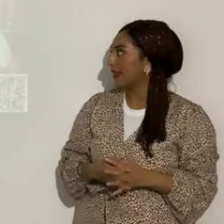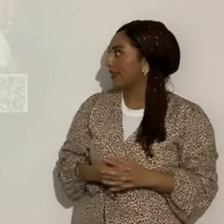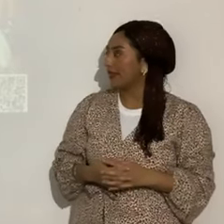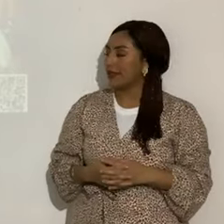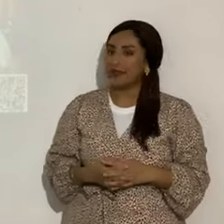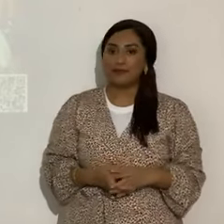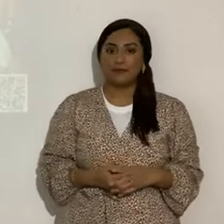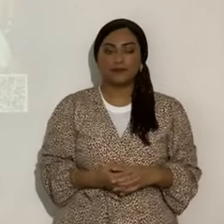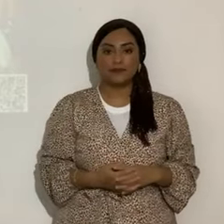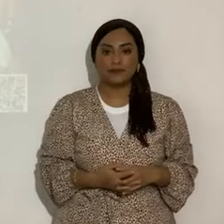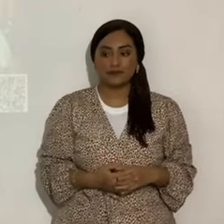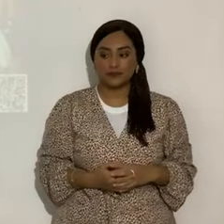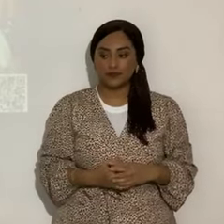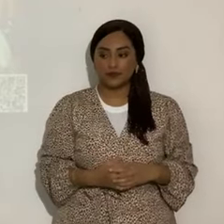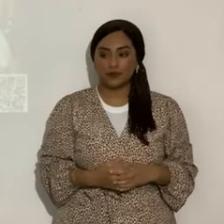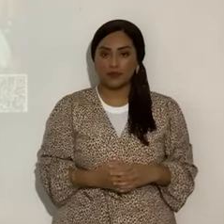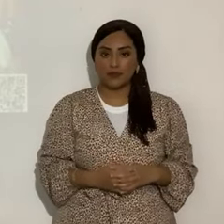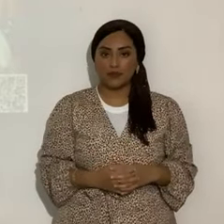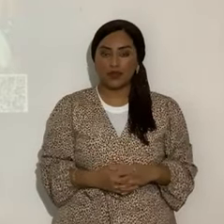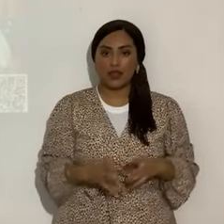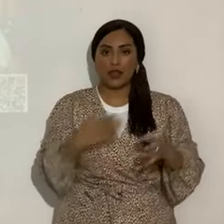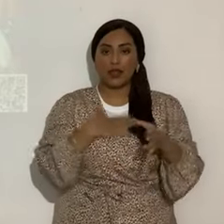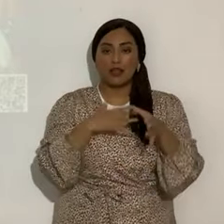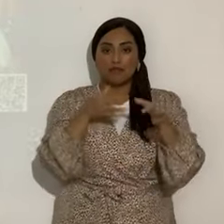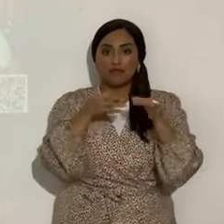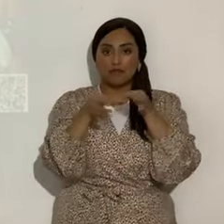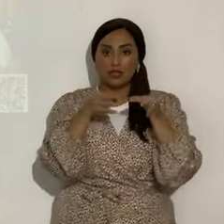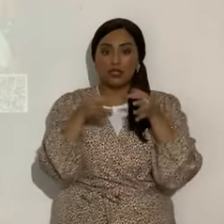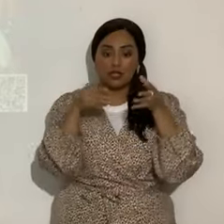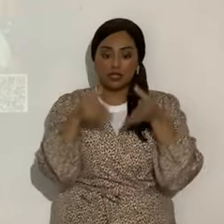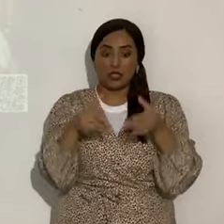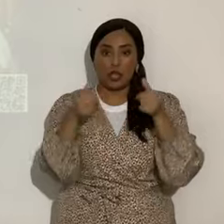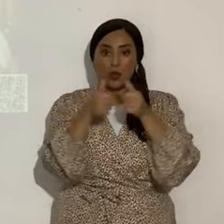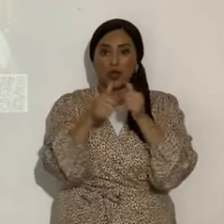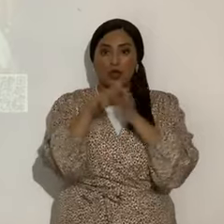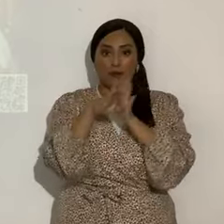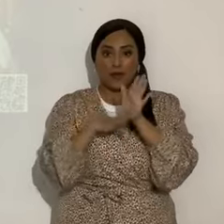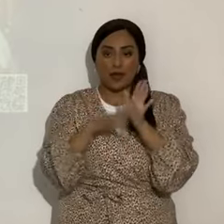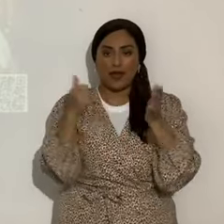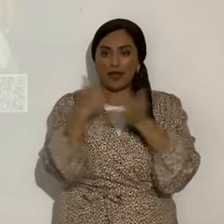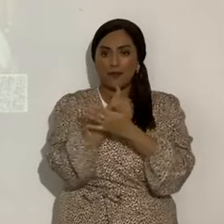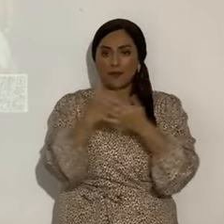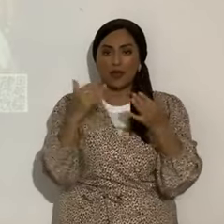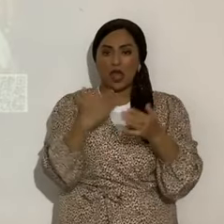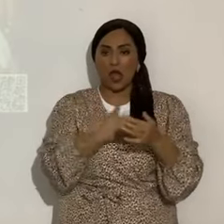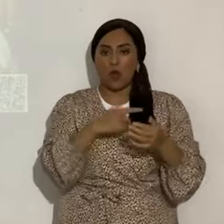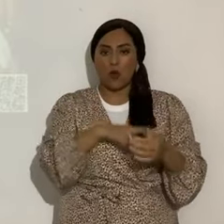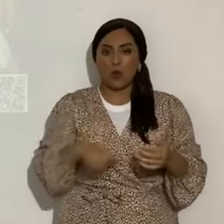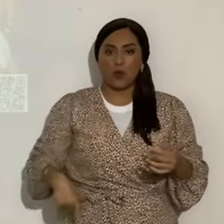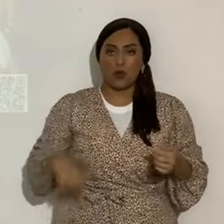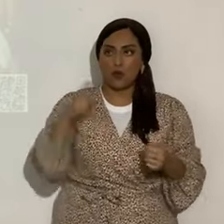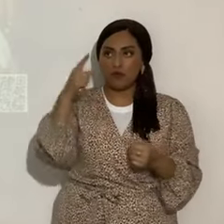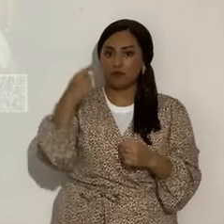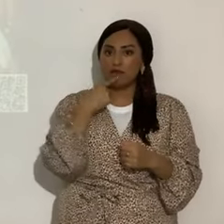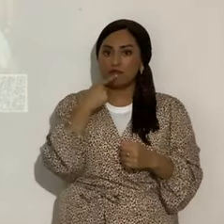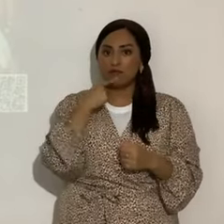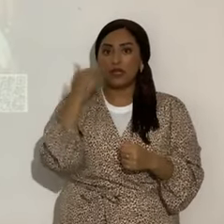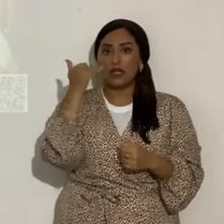Busca tu salvación rápido. Aquí explico, según la Biblia, todo lo que nos dice nuestro don Yashua Mashiach. Tú lo conociste como